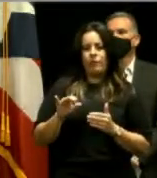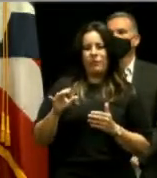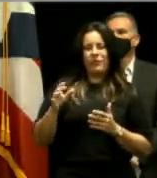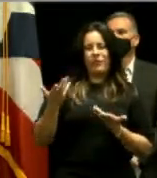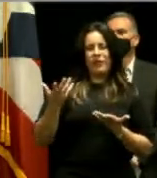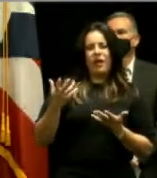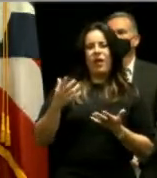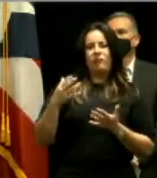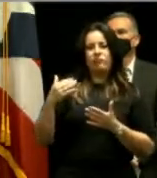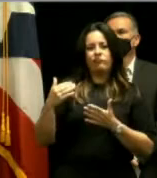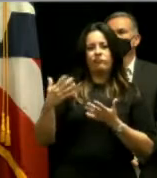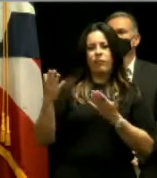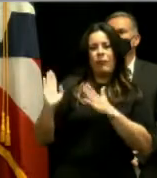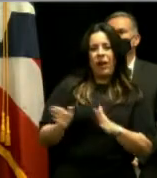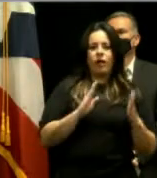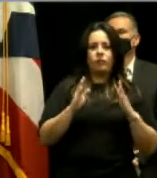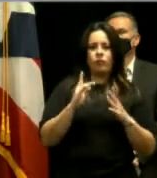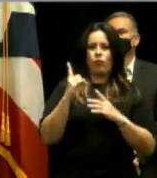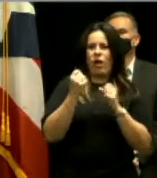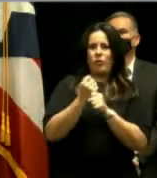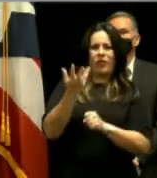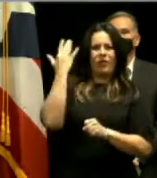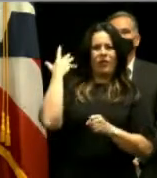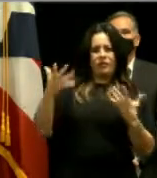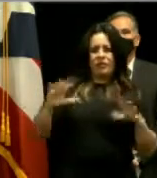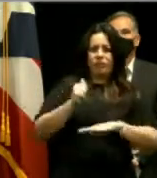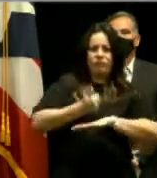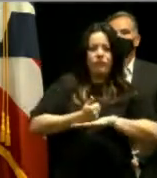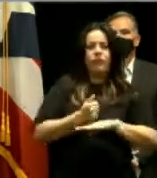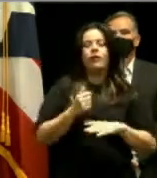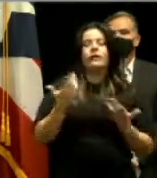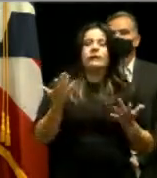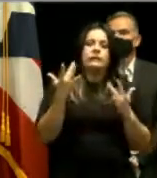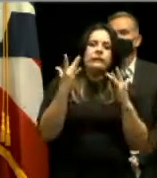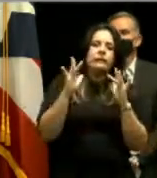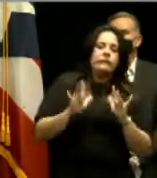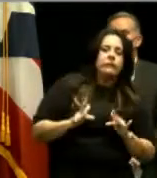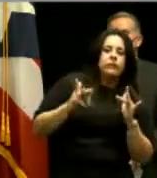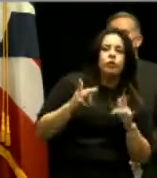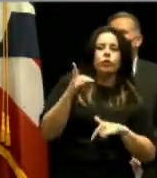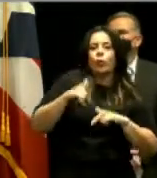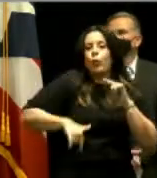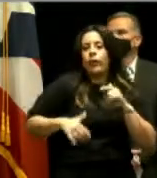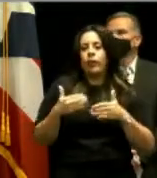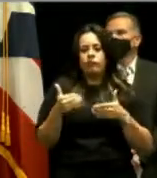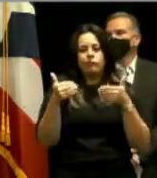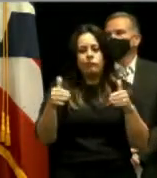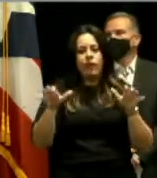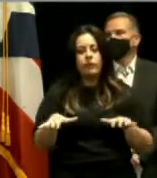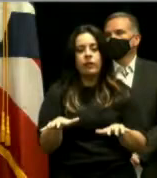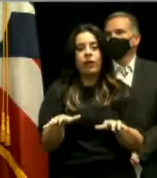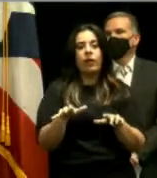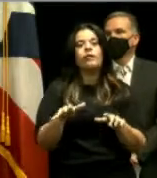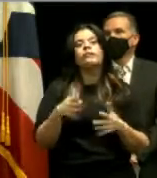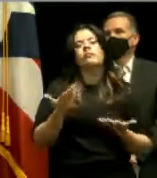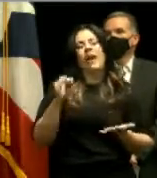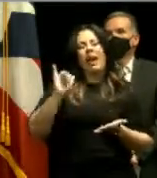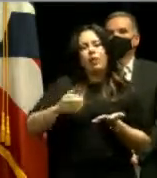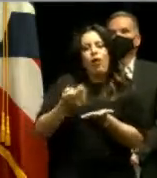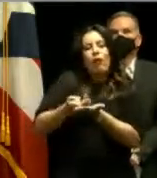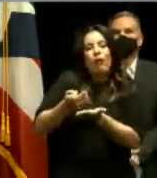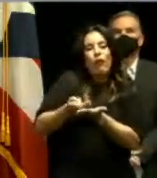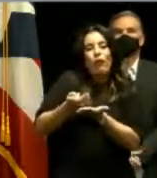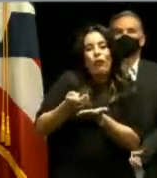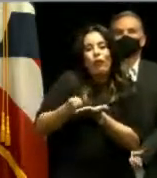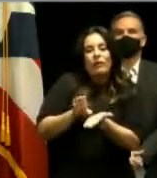ahora, se hizo hace más de un año atrás, lamentablemente no se pudo ejecutar porque estos son fondos que se